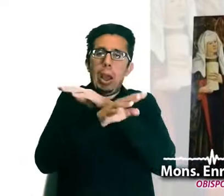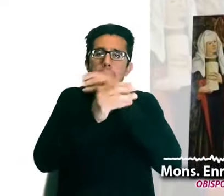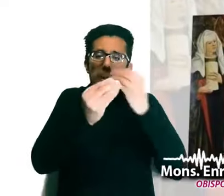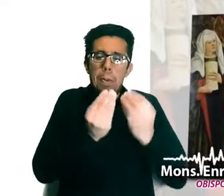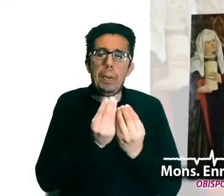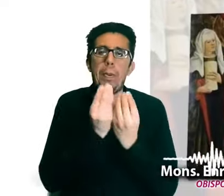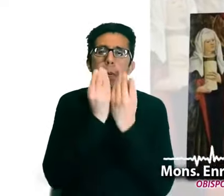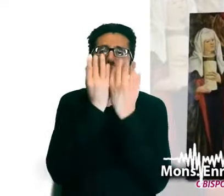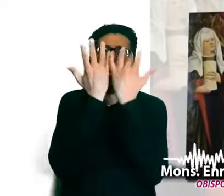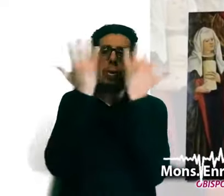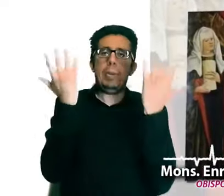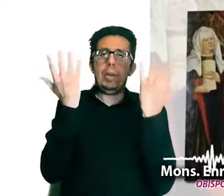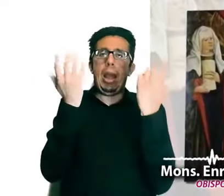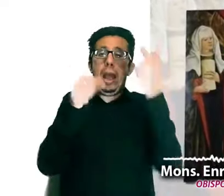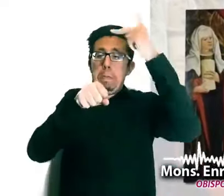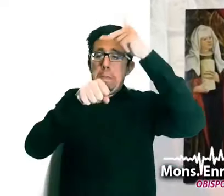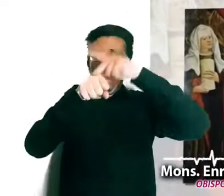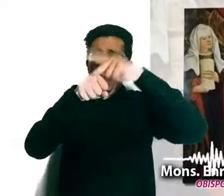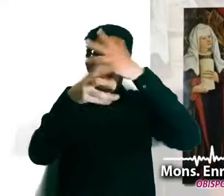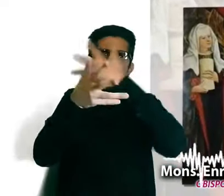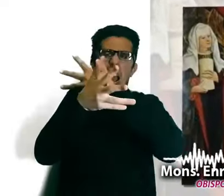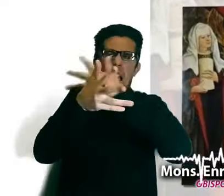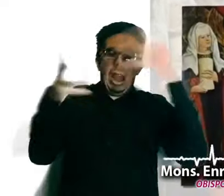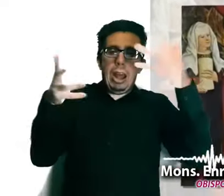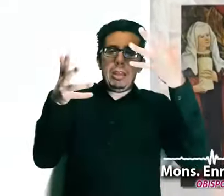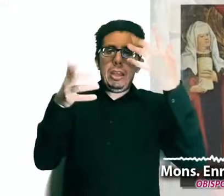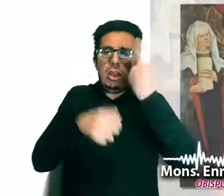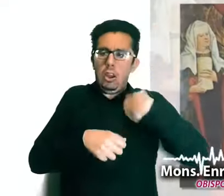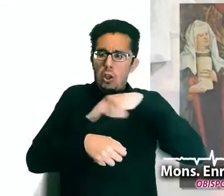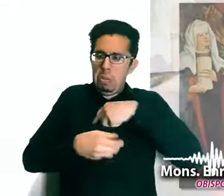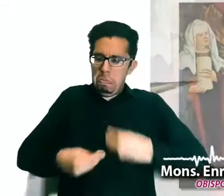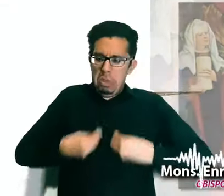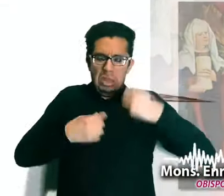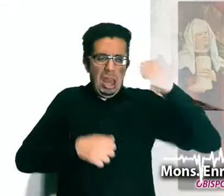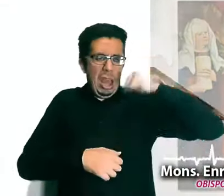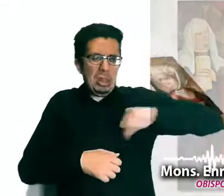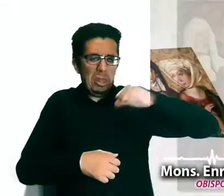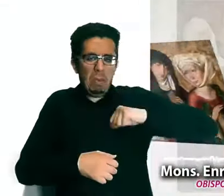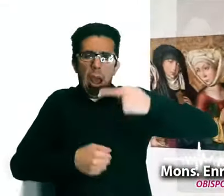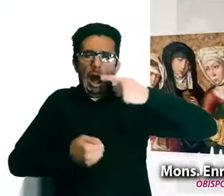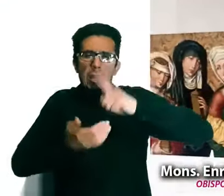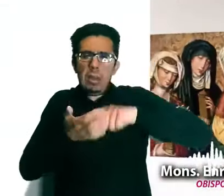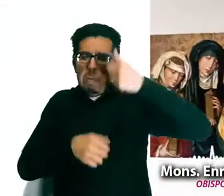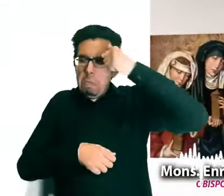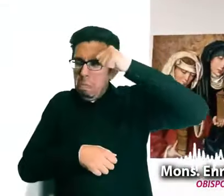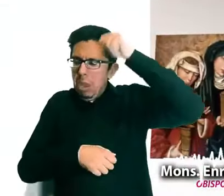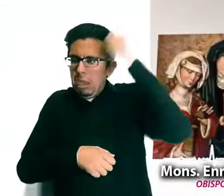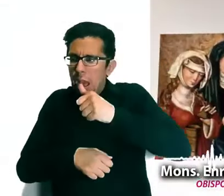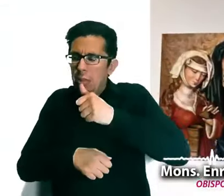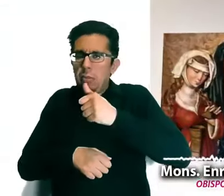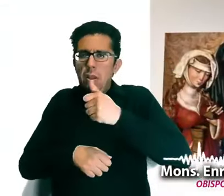La enorme piedra que cerraba nuestro viejo mundo, sofocante y pecador, en el que